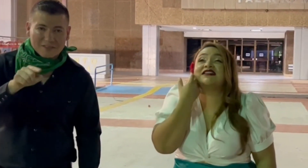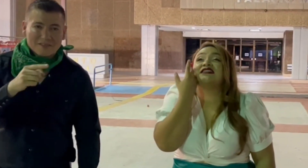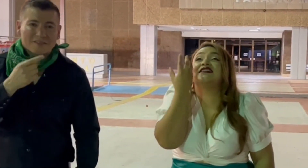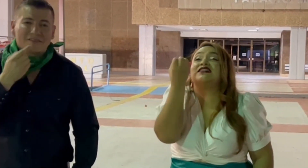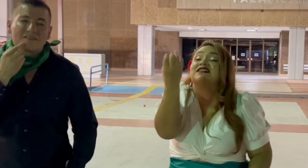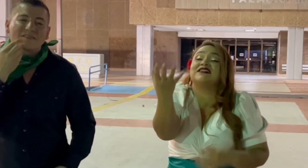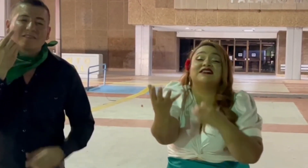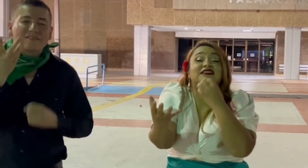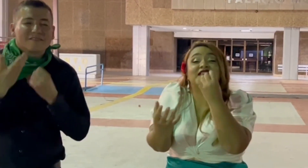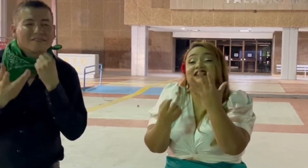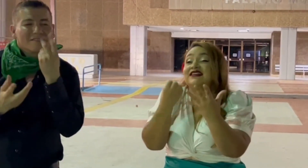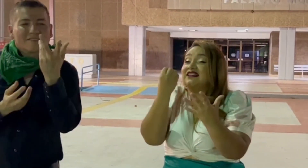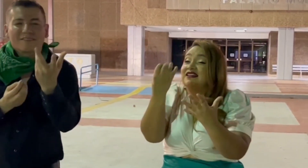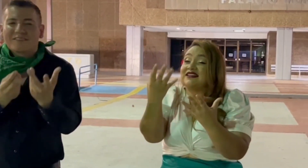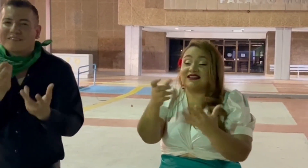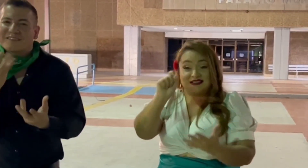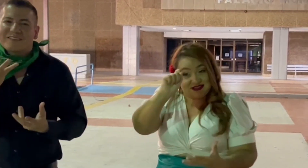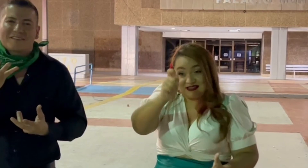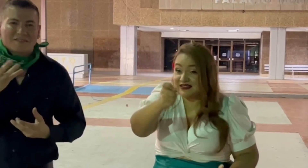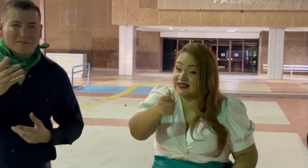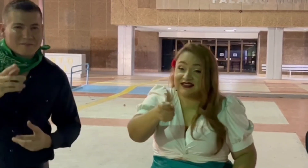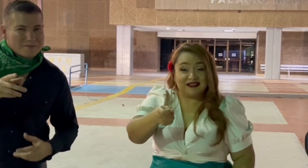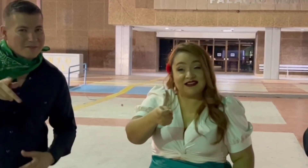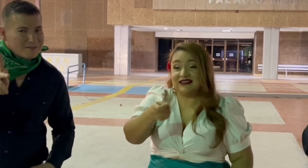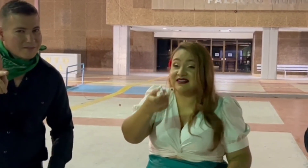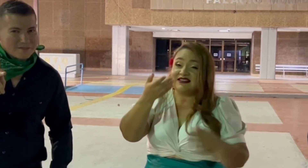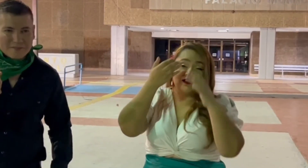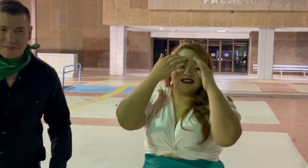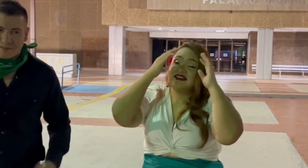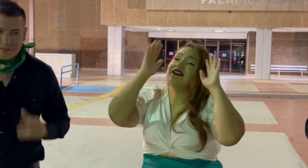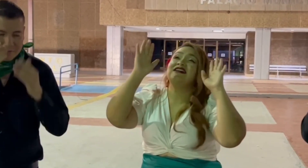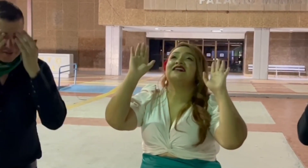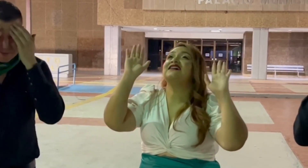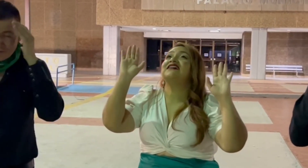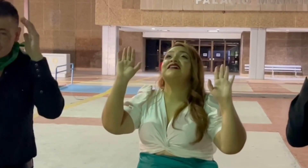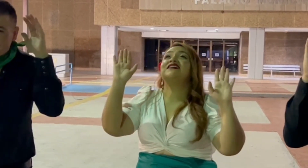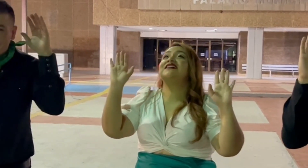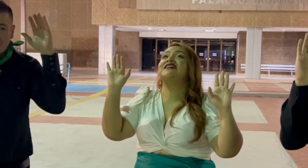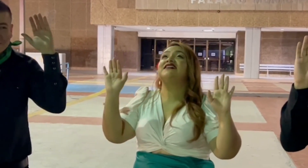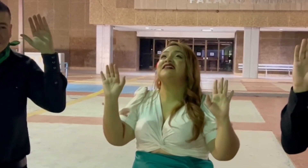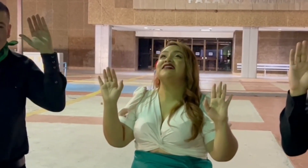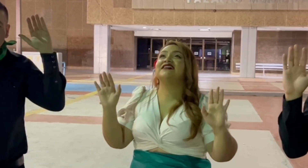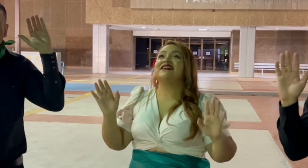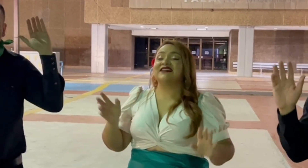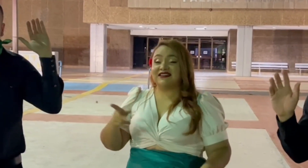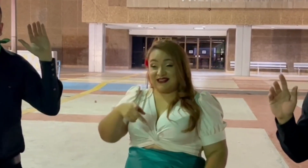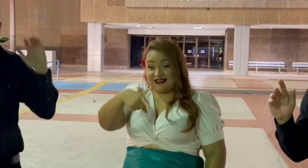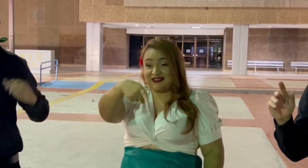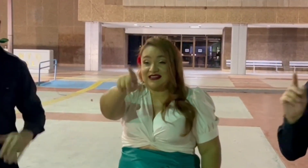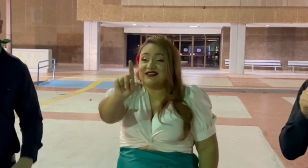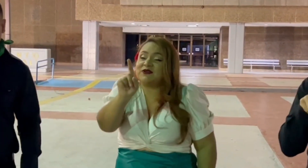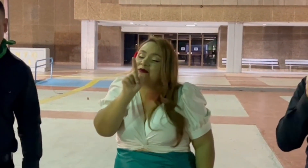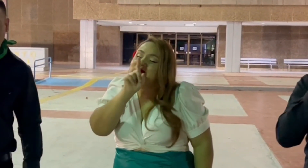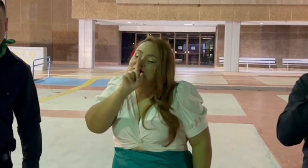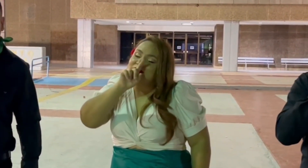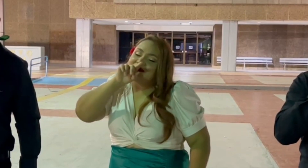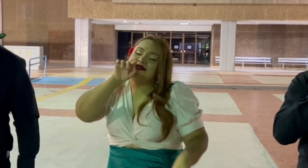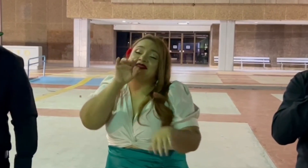decir no sé qué cosa Pero callé tu boca